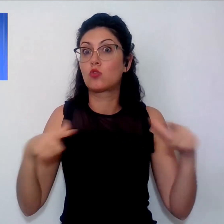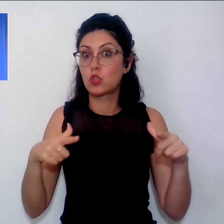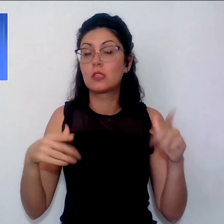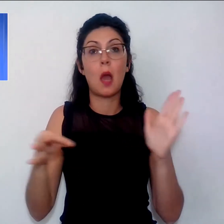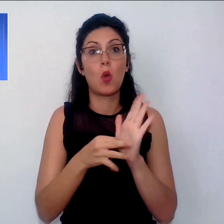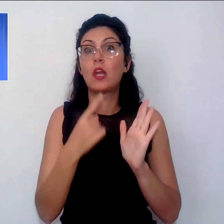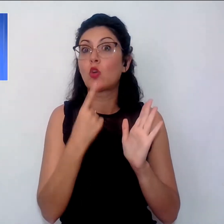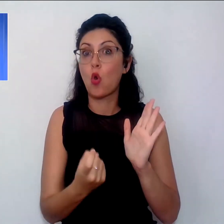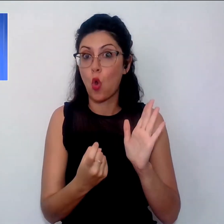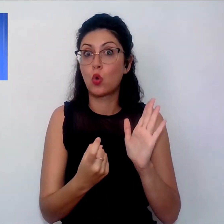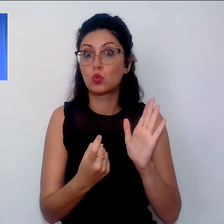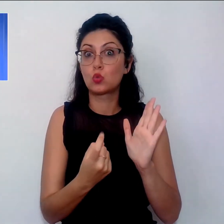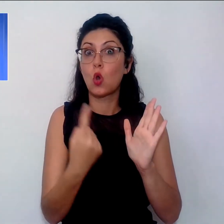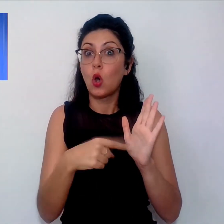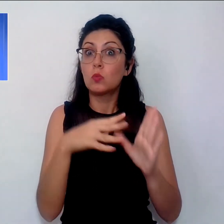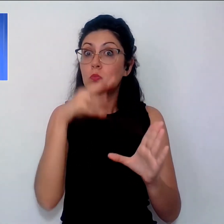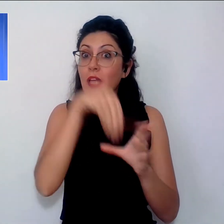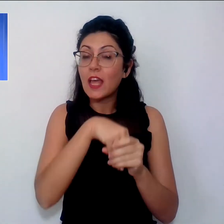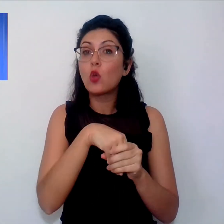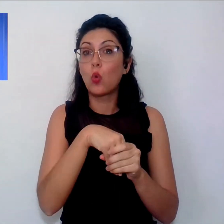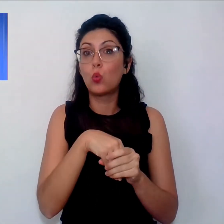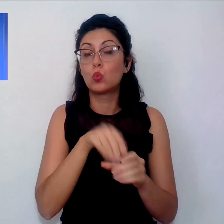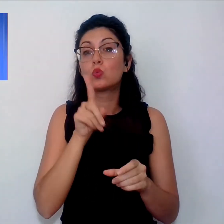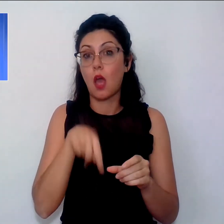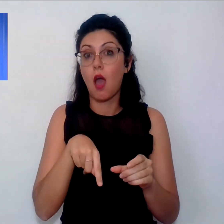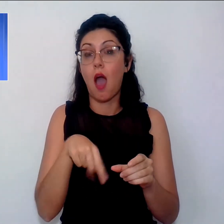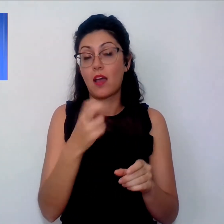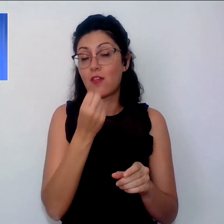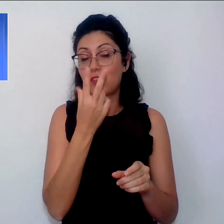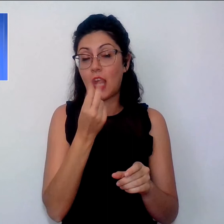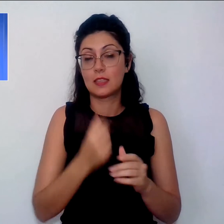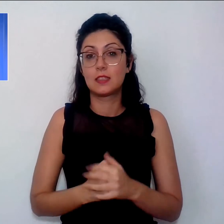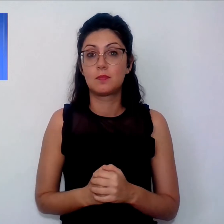queste città si trova anche Firenze.